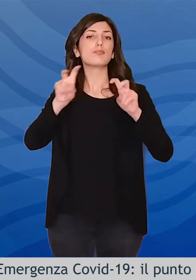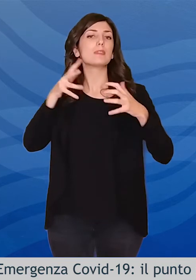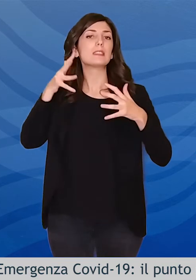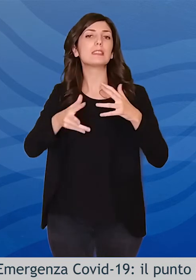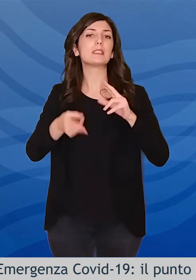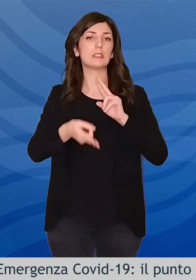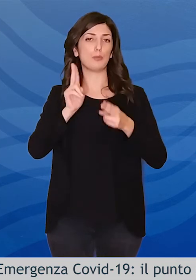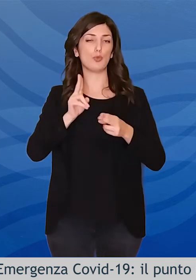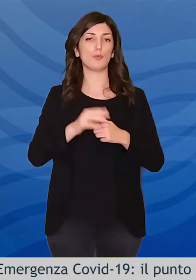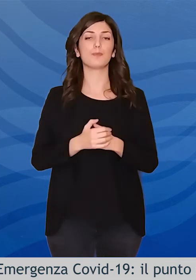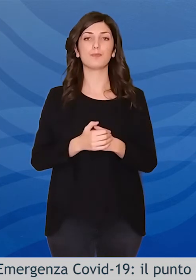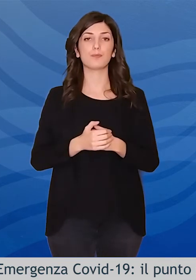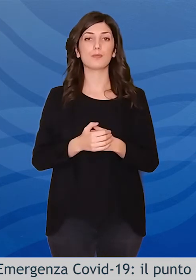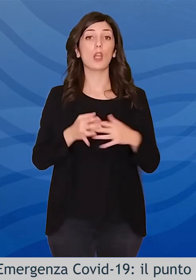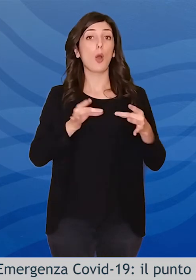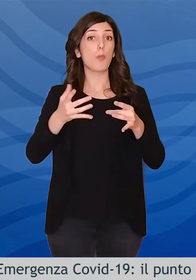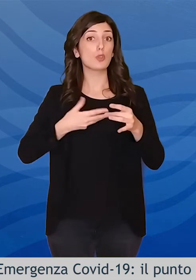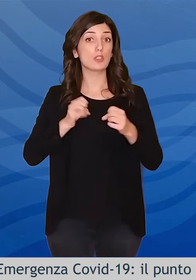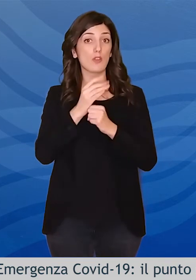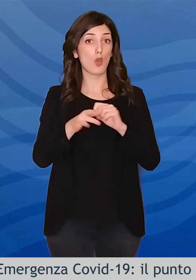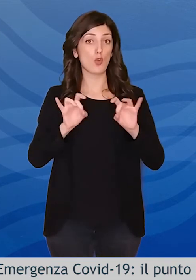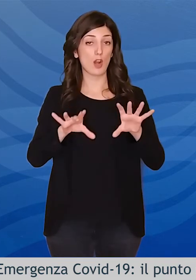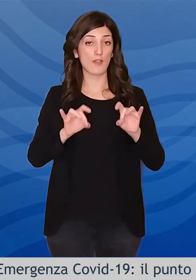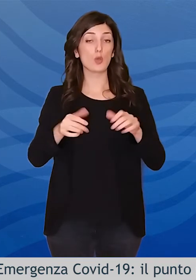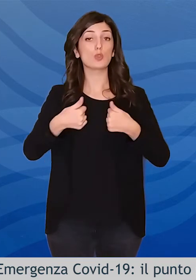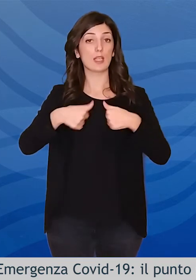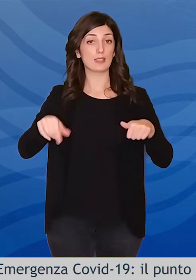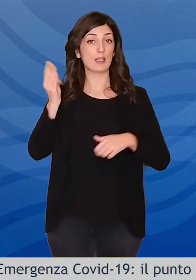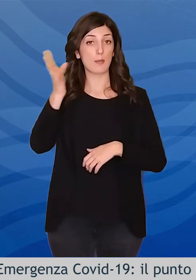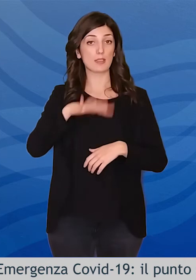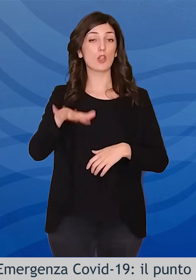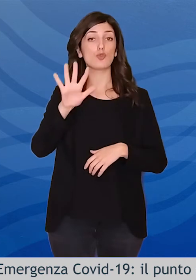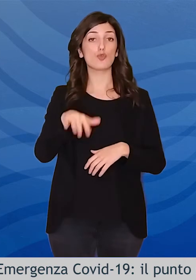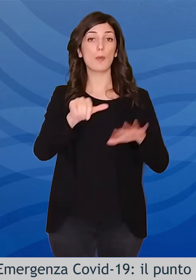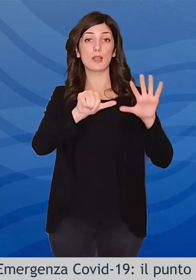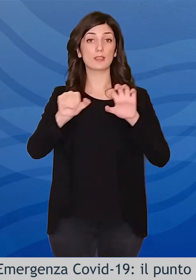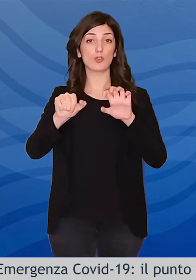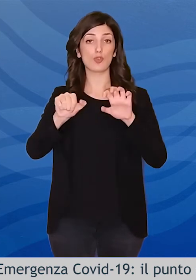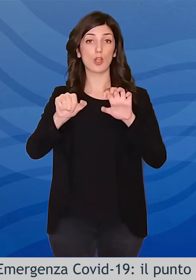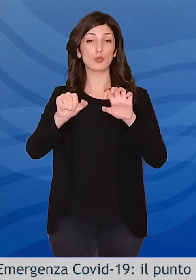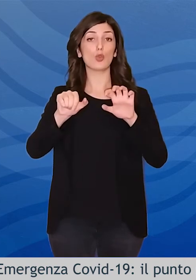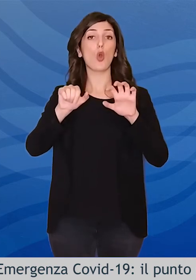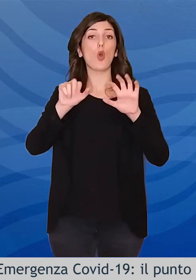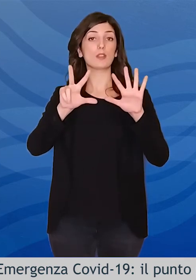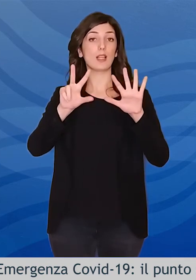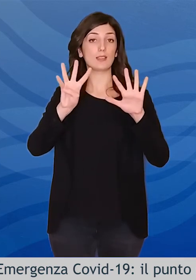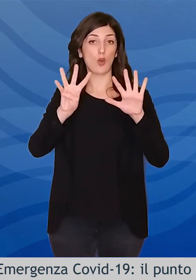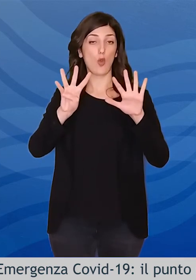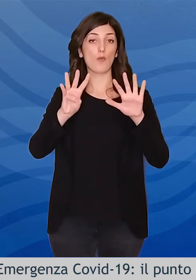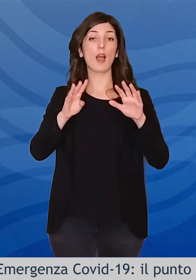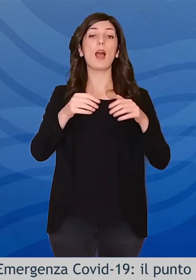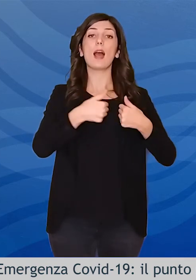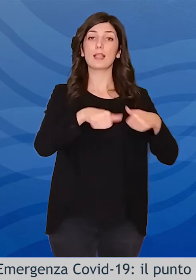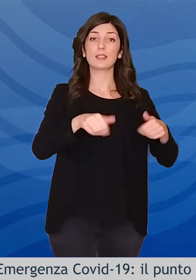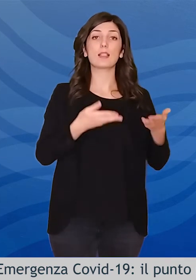regione. I positivi Covid-19 residenti sono 5.689 e i residenti ad oggi in